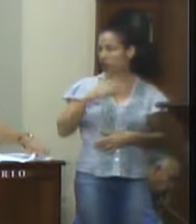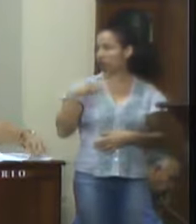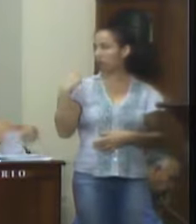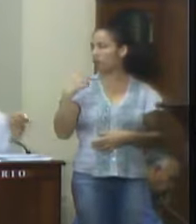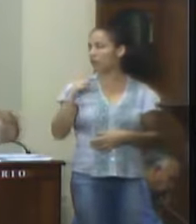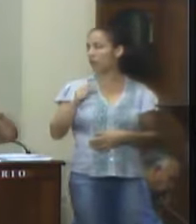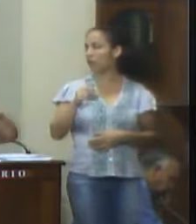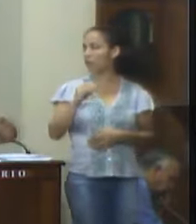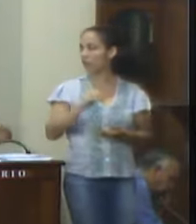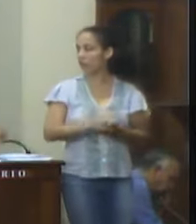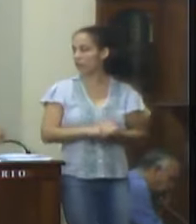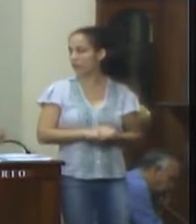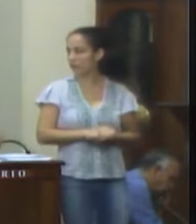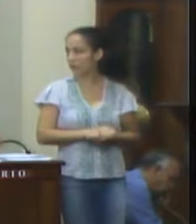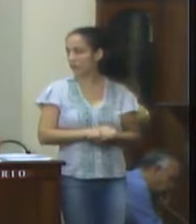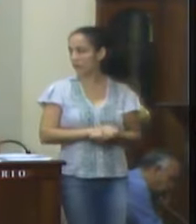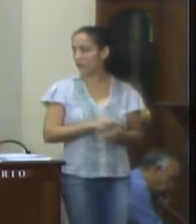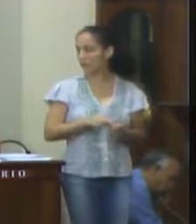Saulo Breves Willi.